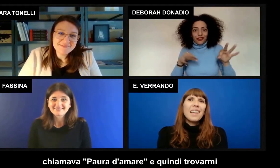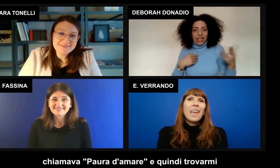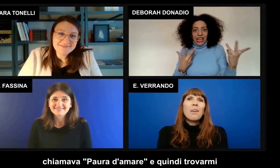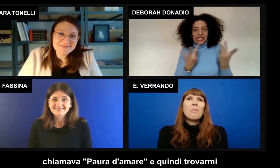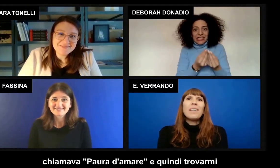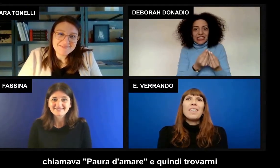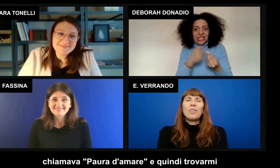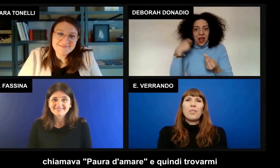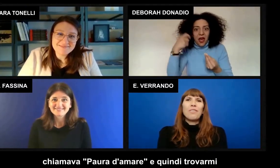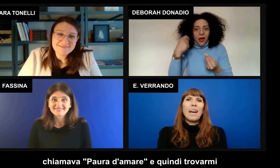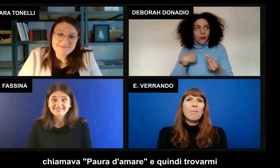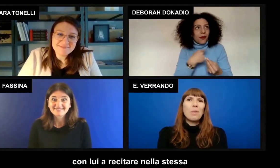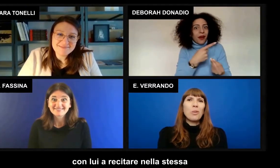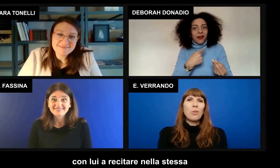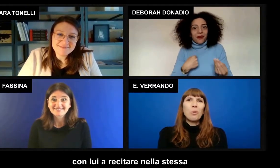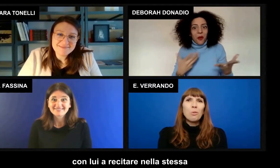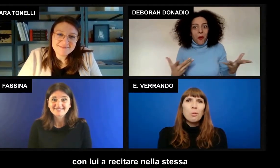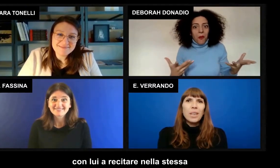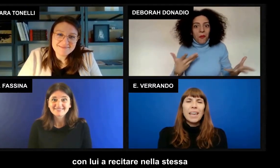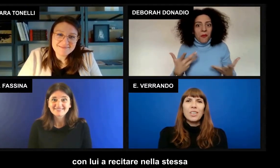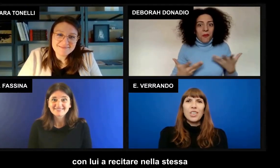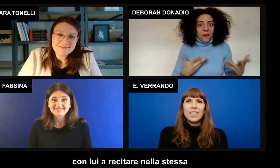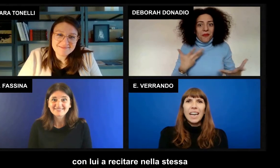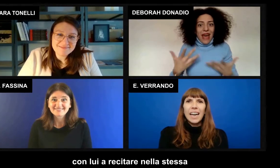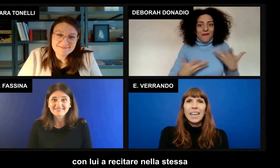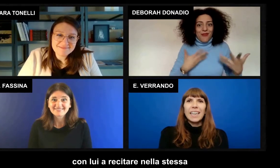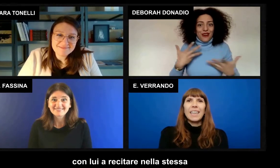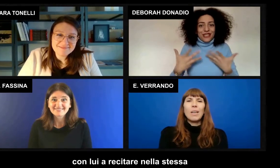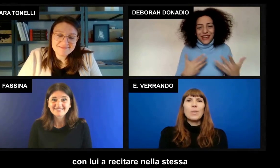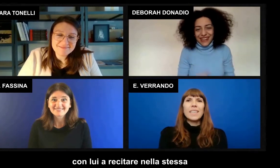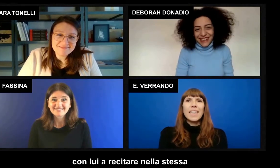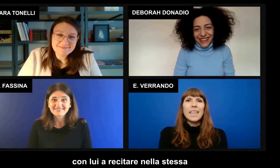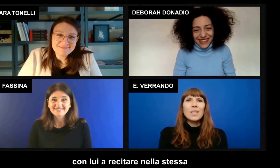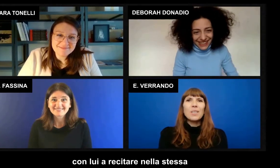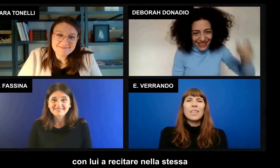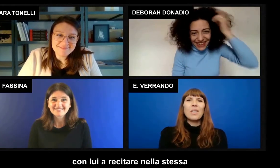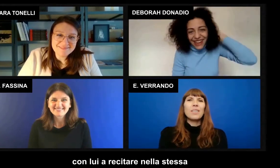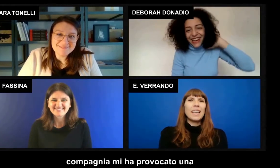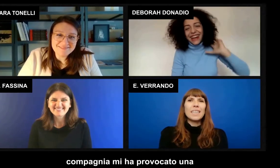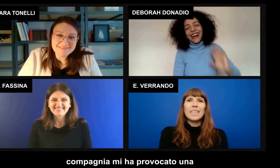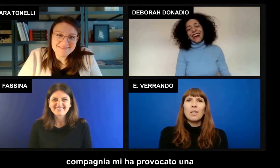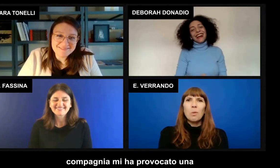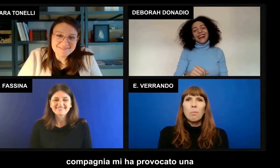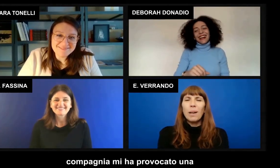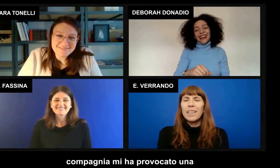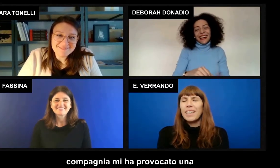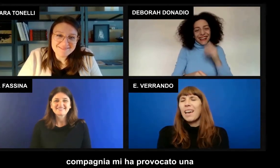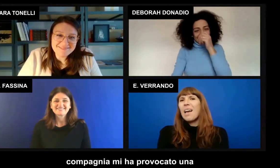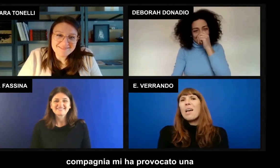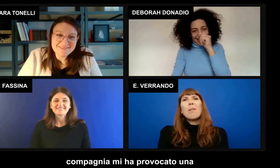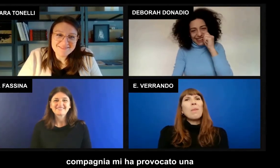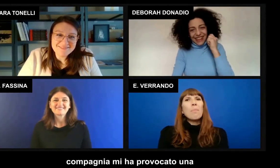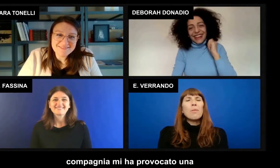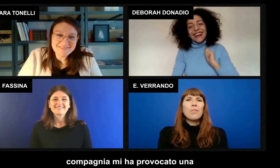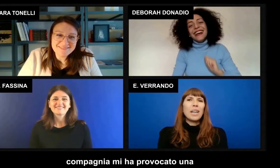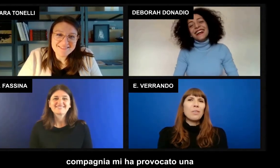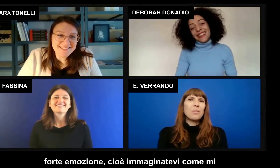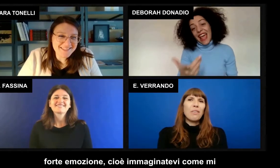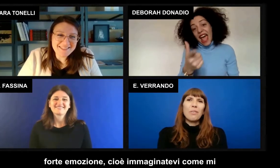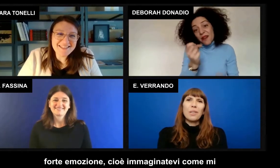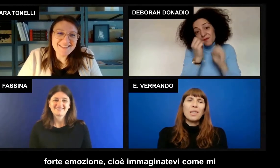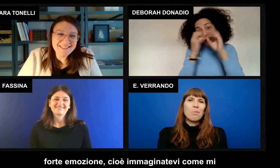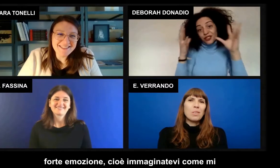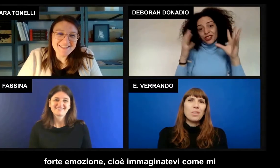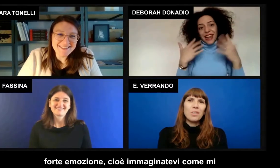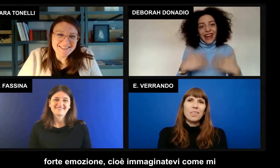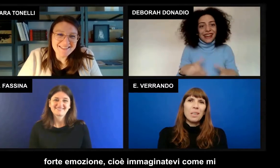E quindi trovarmi con lui a recitare nella stessa compagnia mi ha provocato